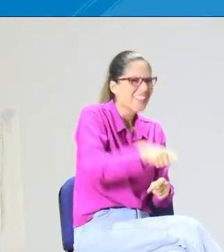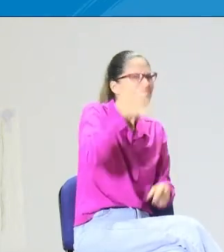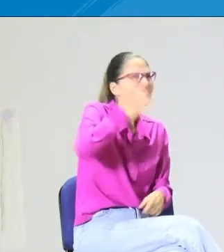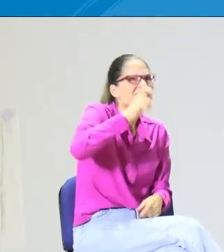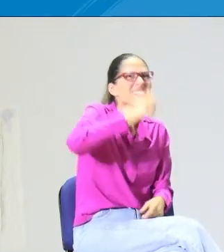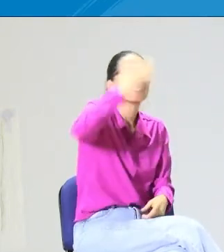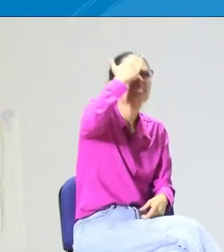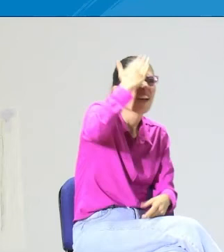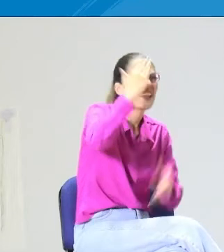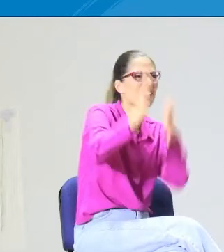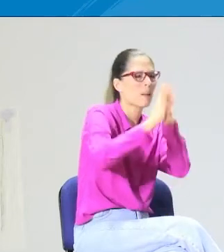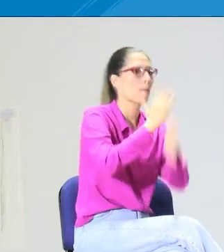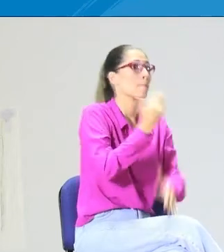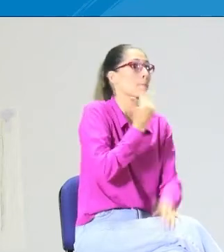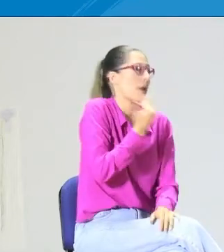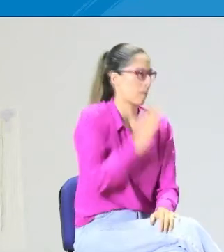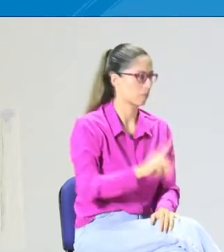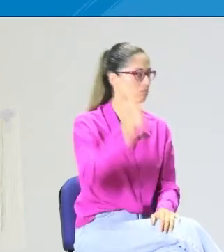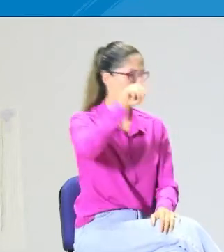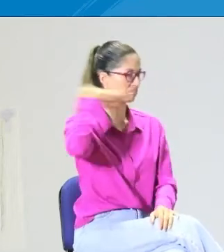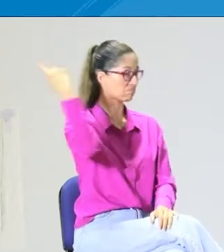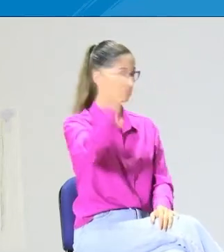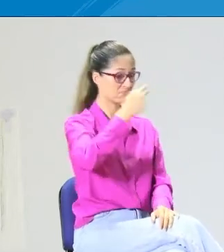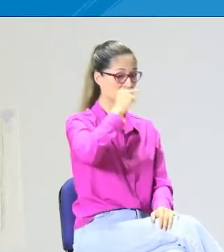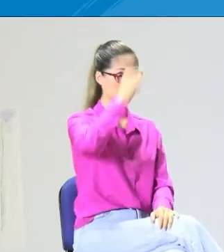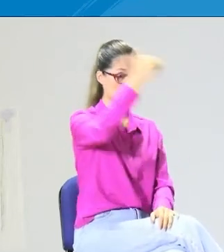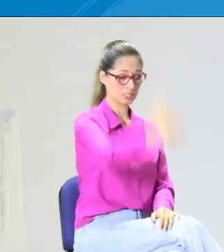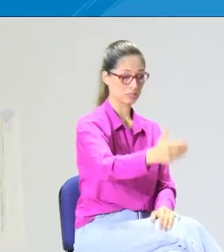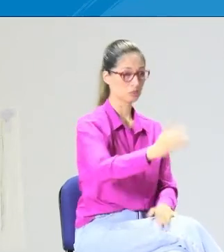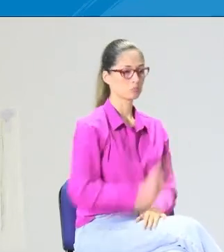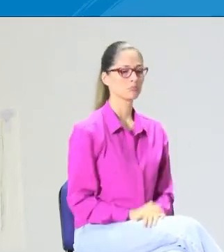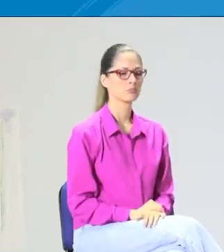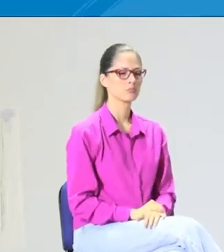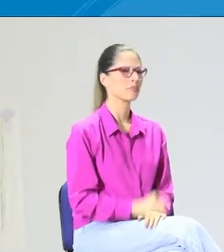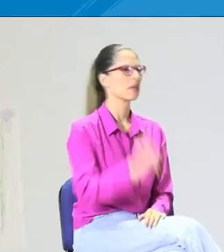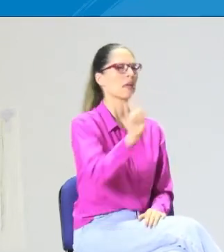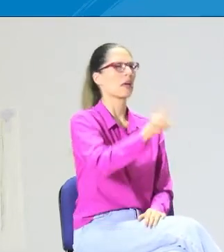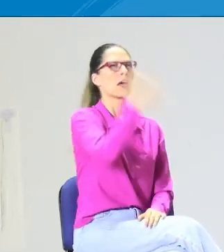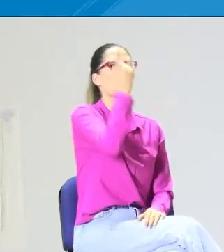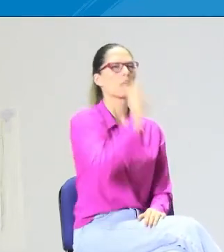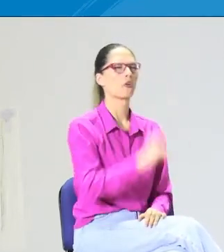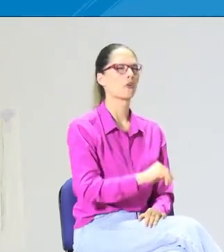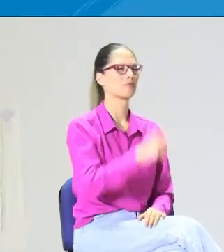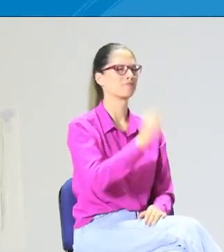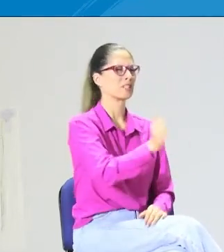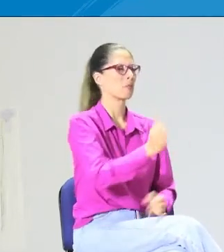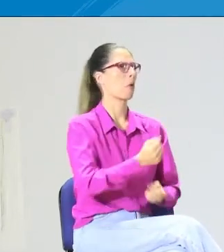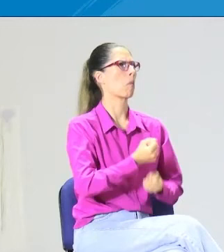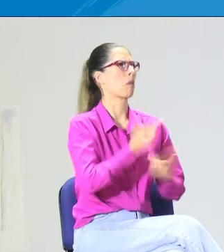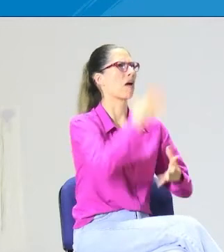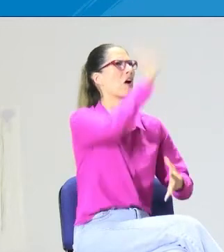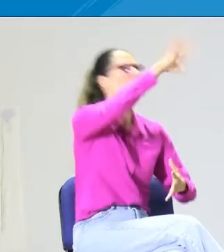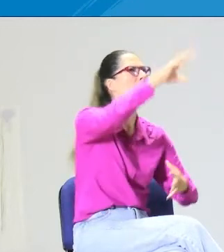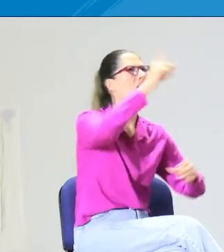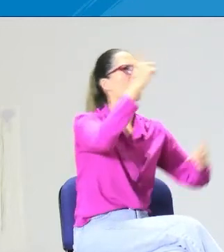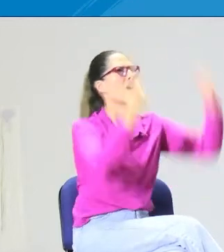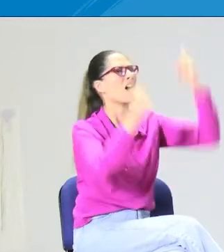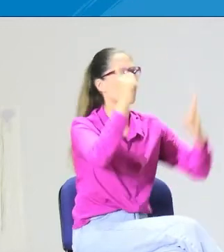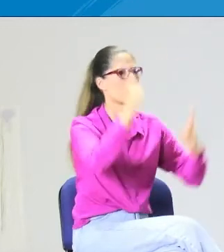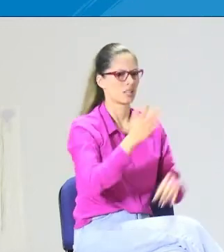desarrollamos esa identidad? ¿Cómo respondemos a esas reflexiones internas de nuestros niños? Por ejemplo, en el caso de un